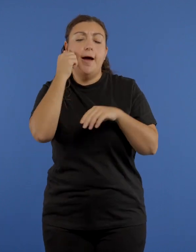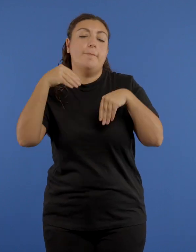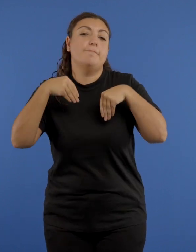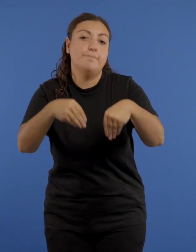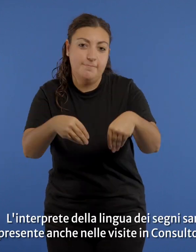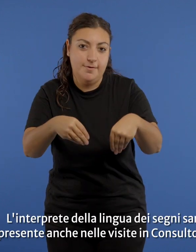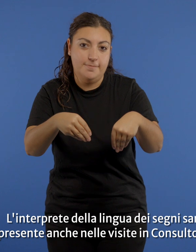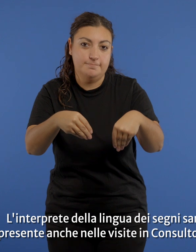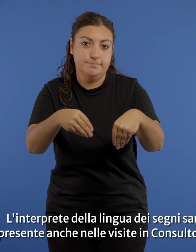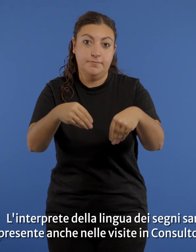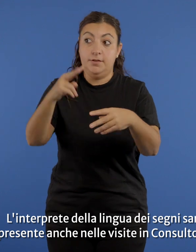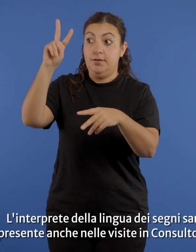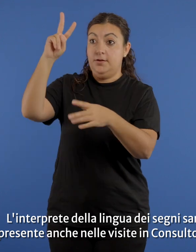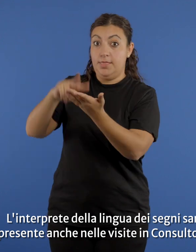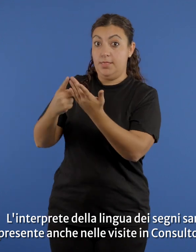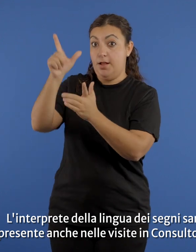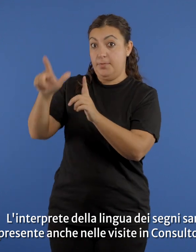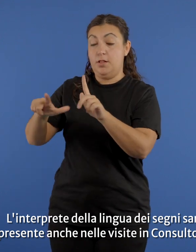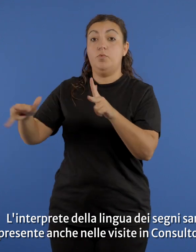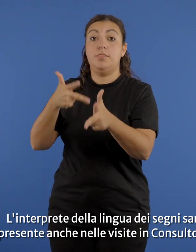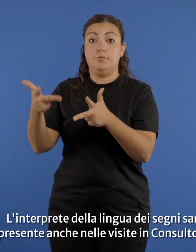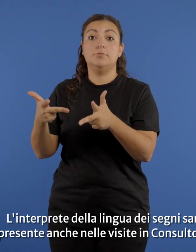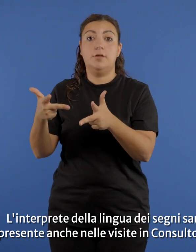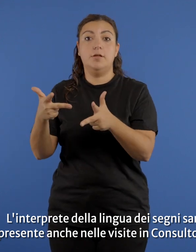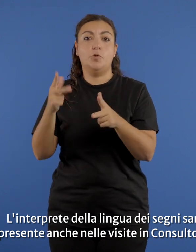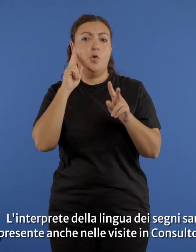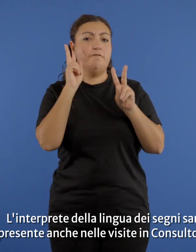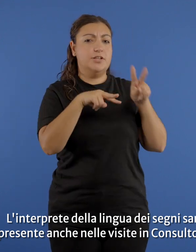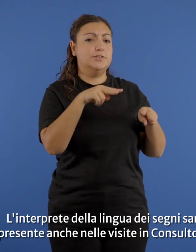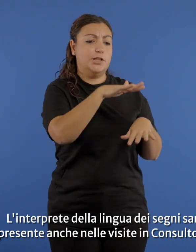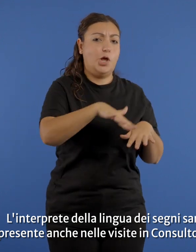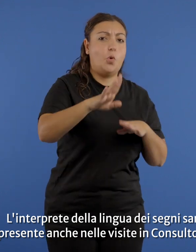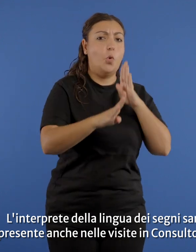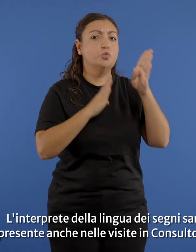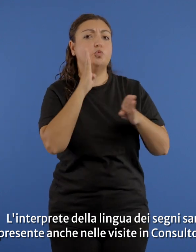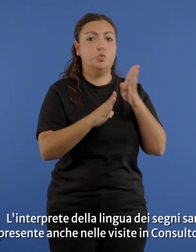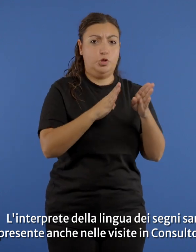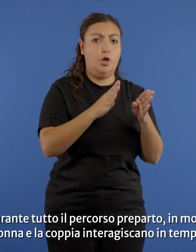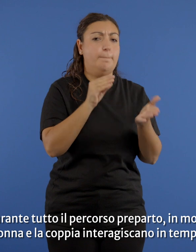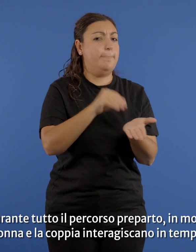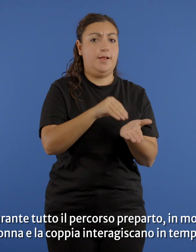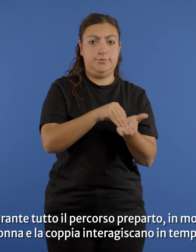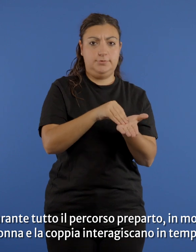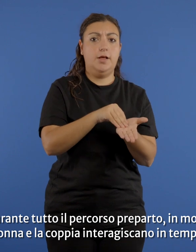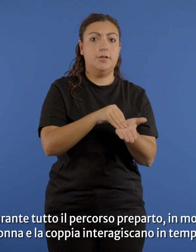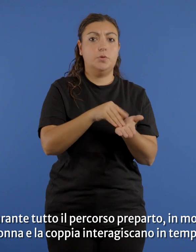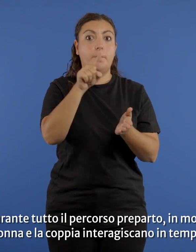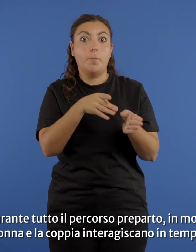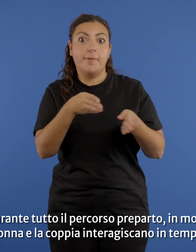L'interprete della lingua dei segni sarà presente anche nelle visite in consultorio e durante tutto il percorso pre